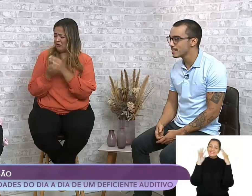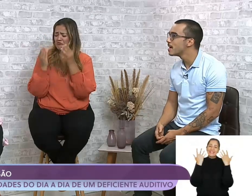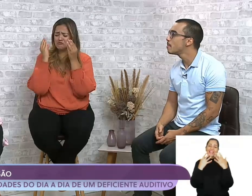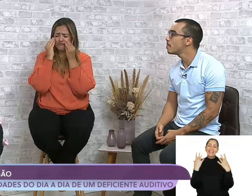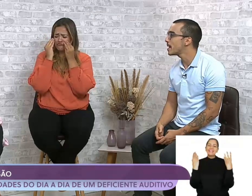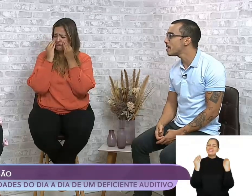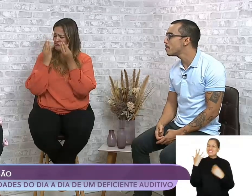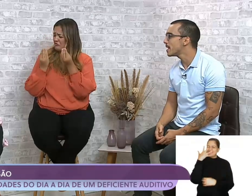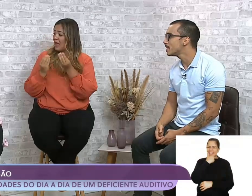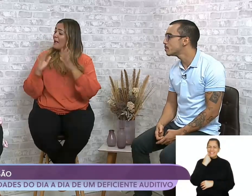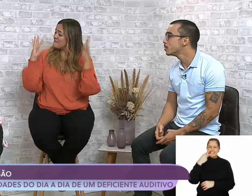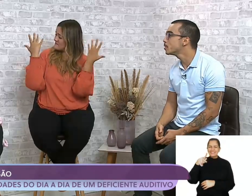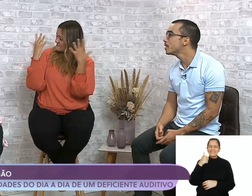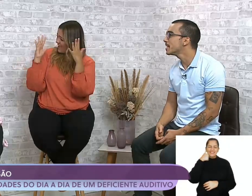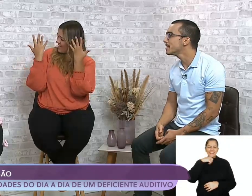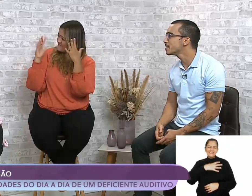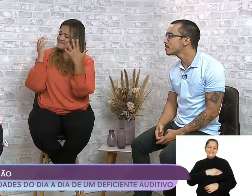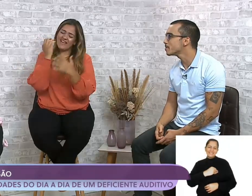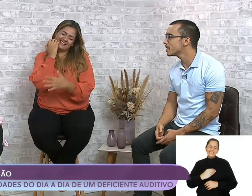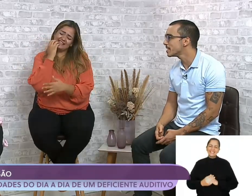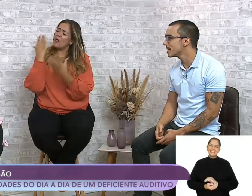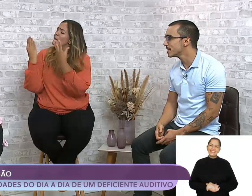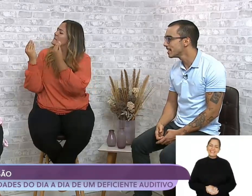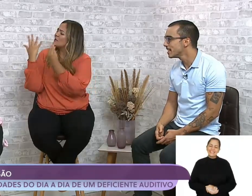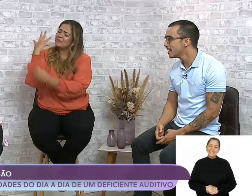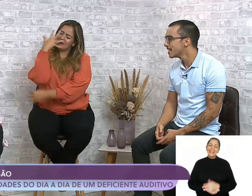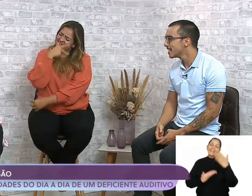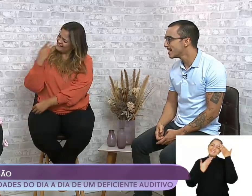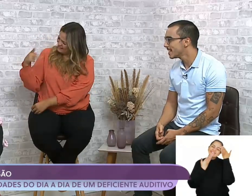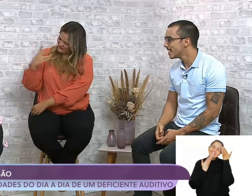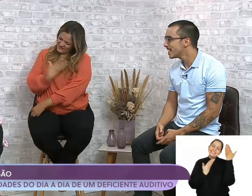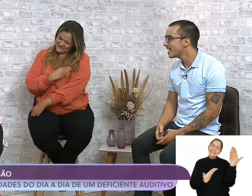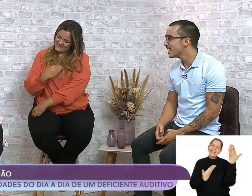demais. Parabéns. Muito linda sua filha.